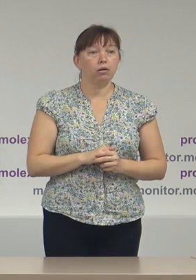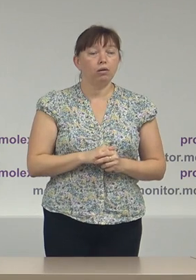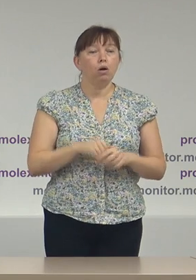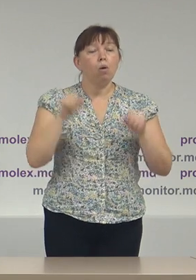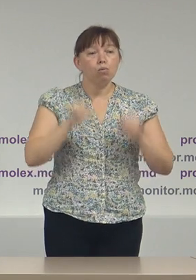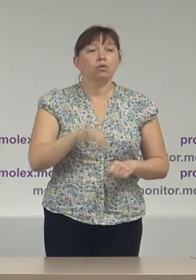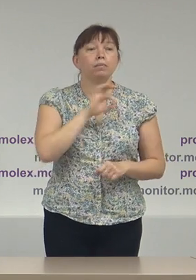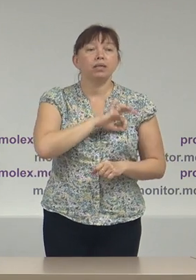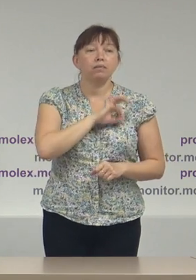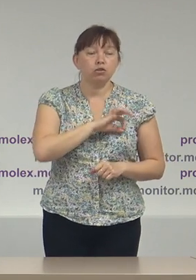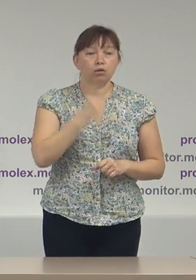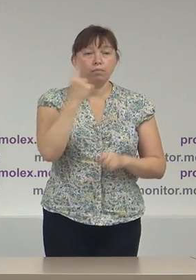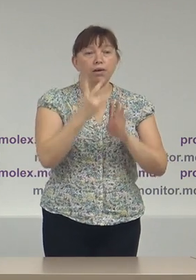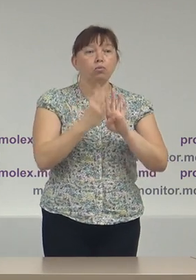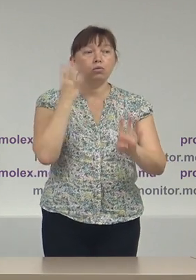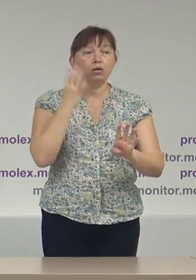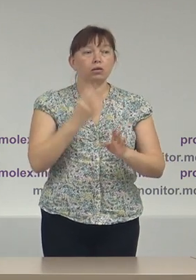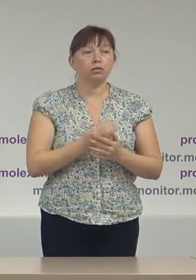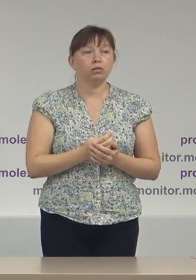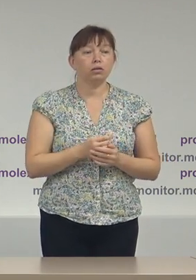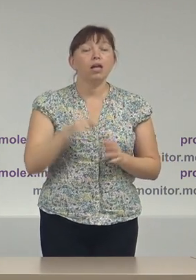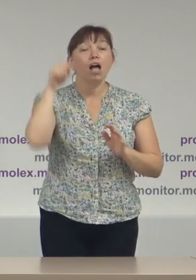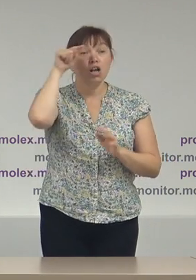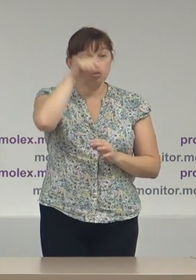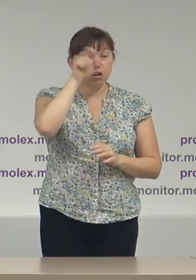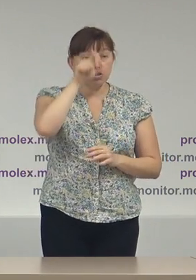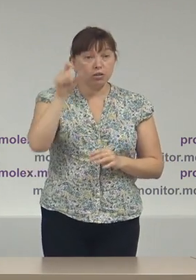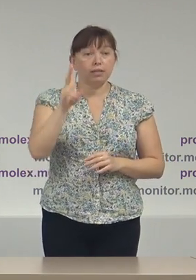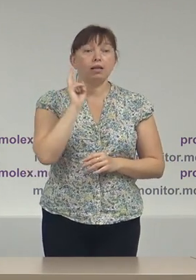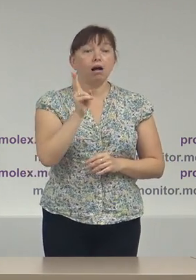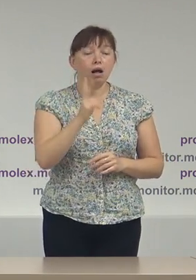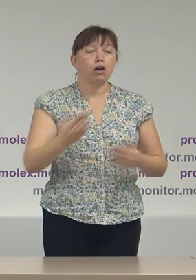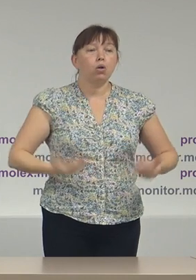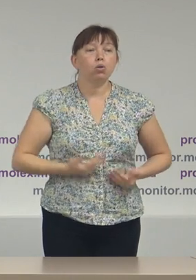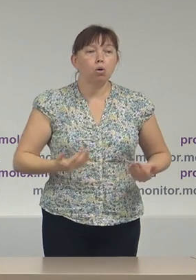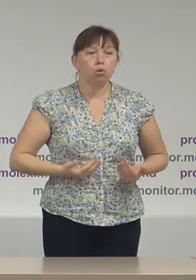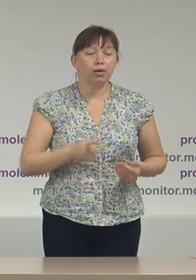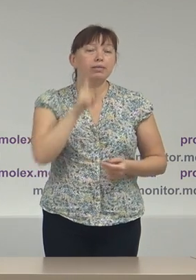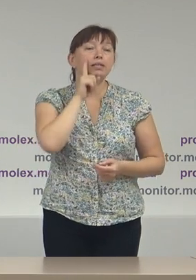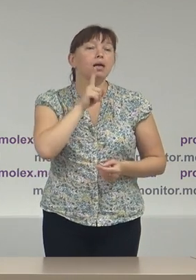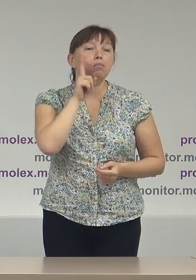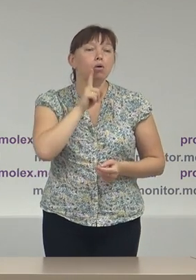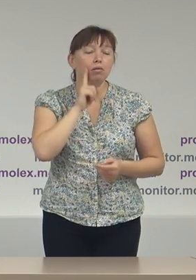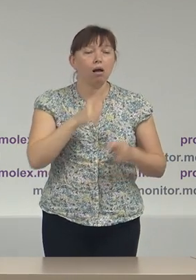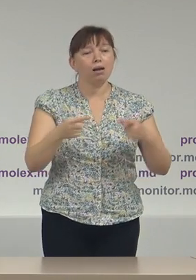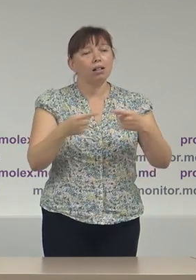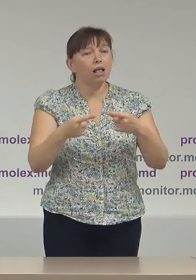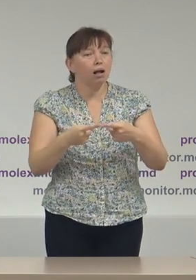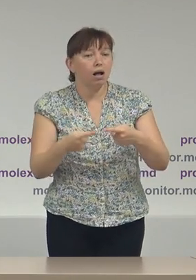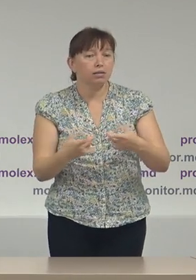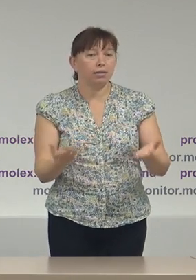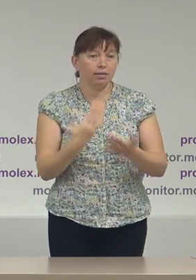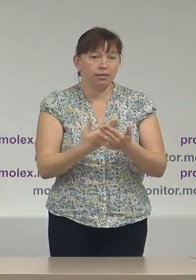pot beneficia în primul rând acei cetățeni care locuiesc temporar la gaz, despre